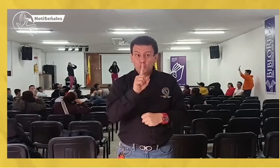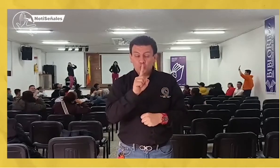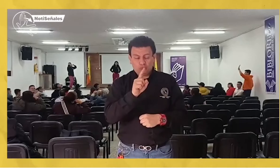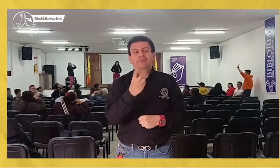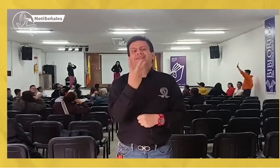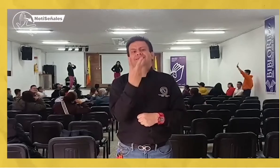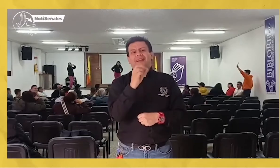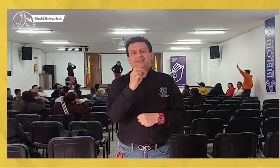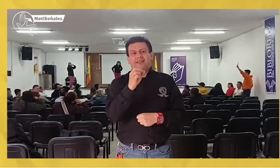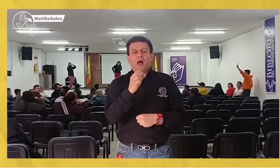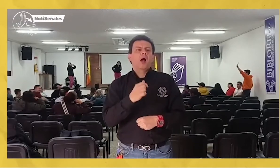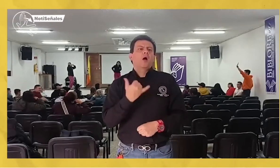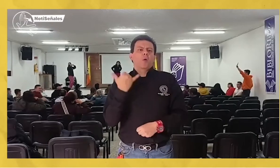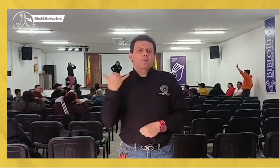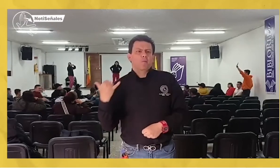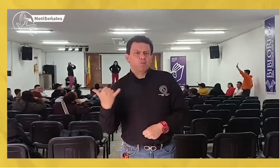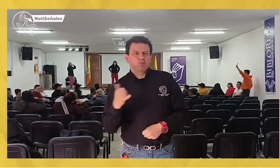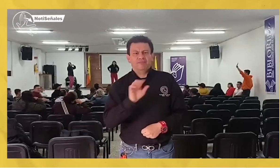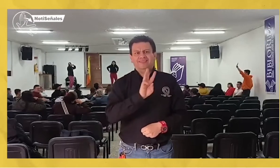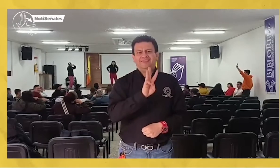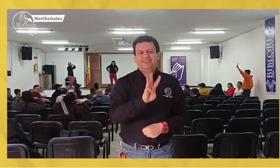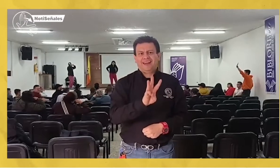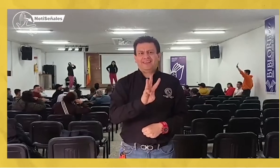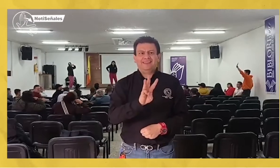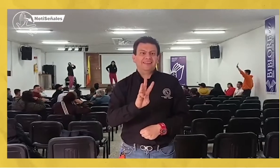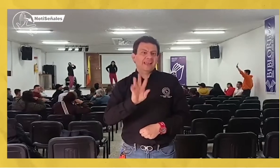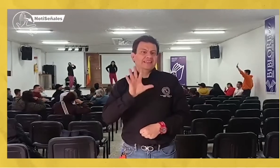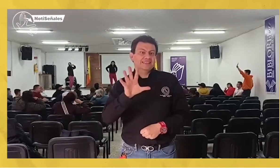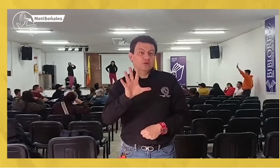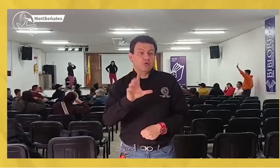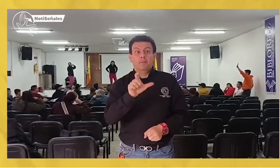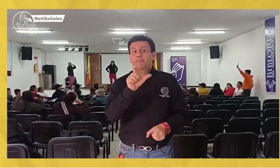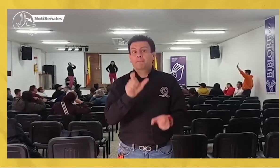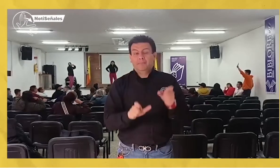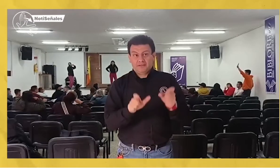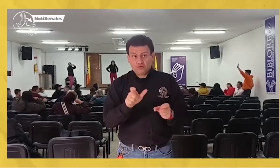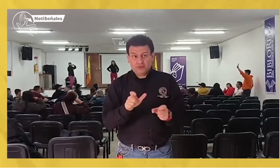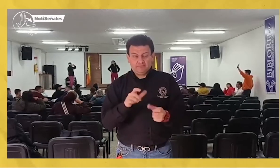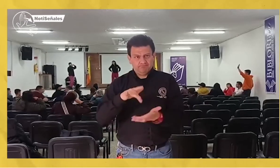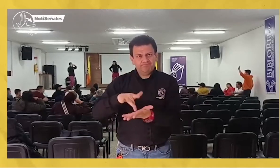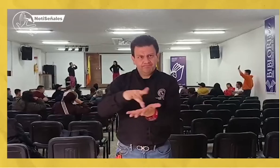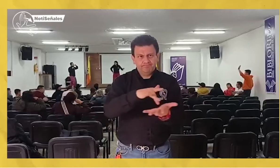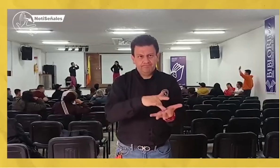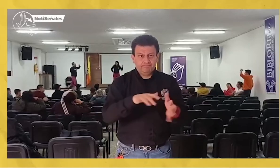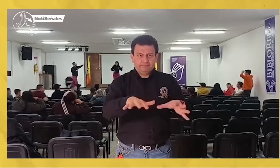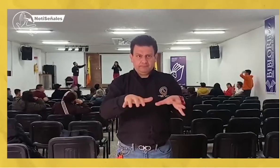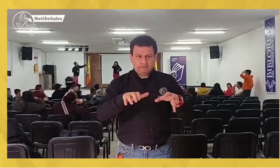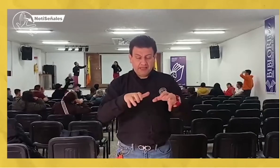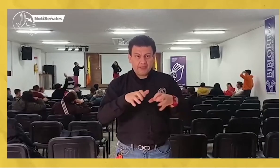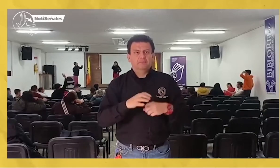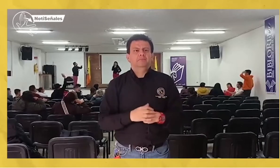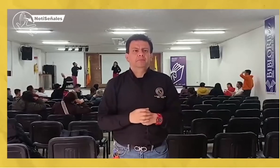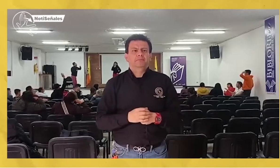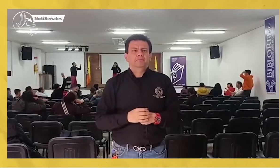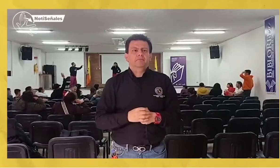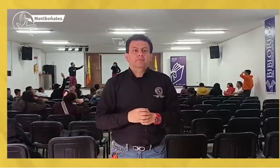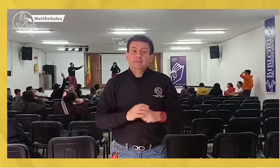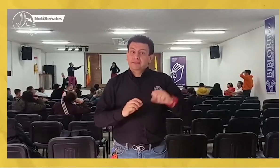uno serían 30 y actualmente en este espacio contamos con 35 personas participando de la asamblea.